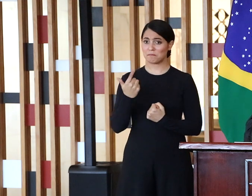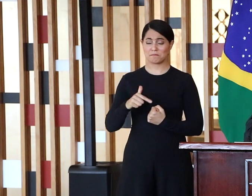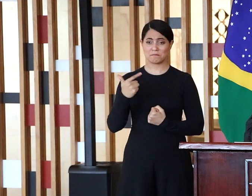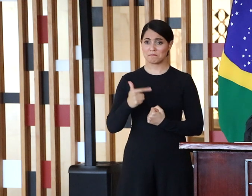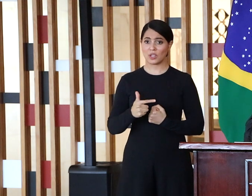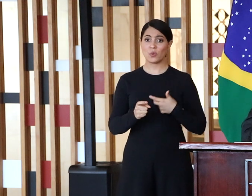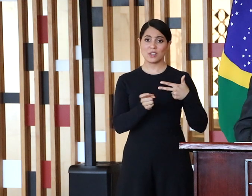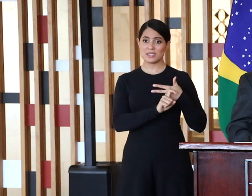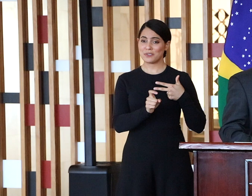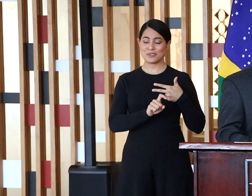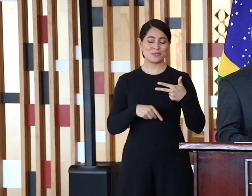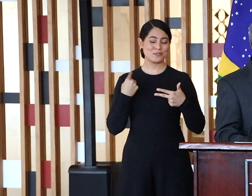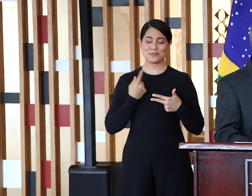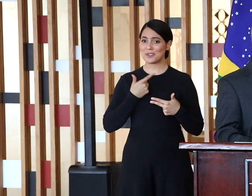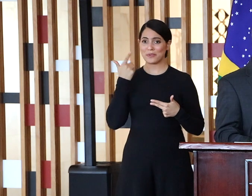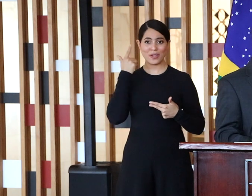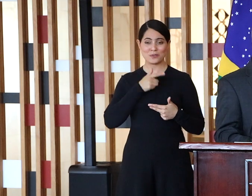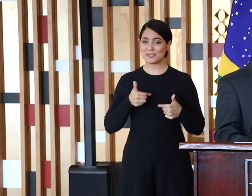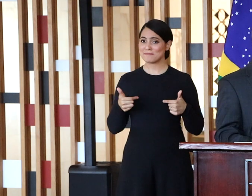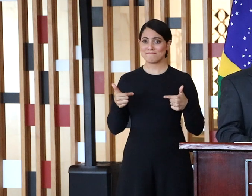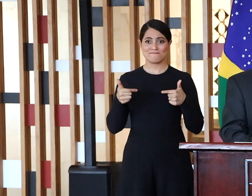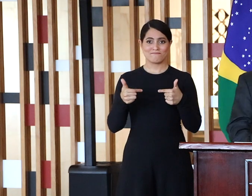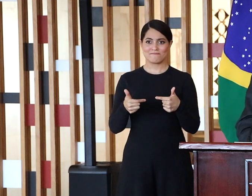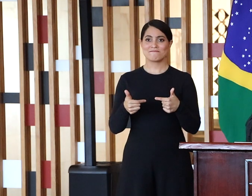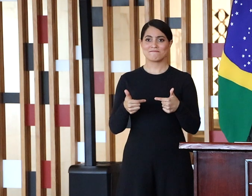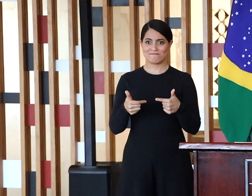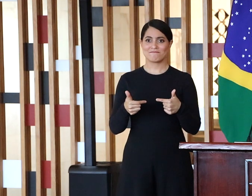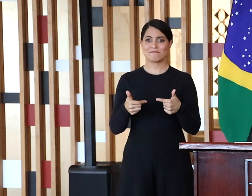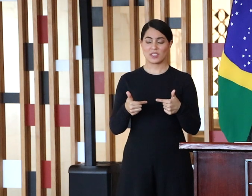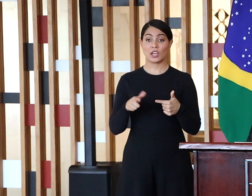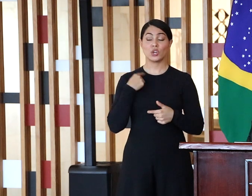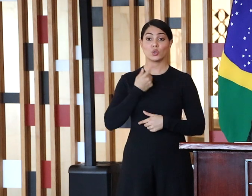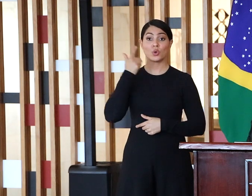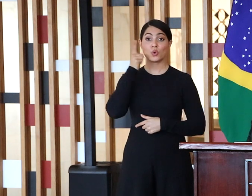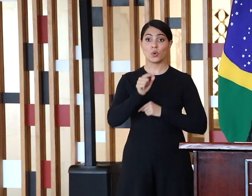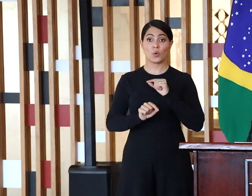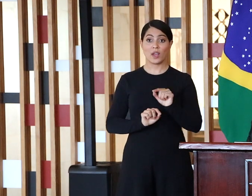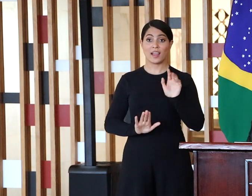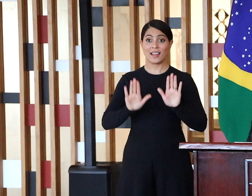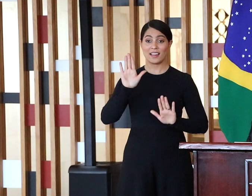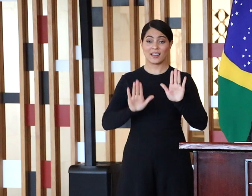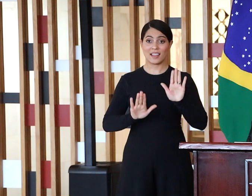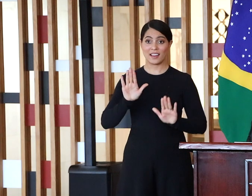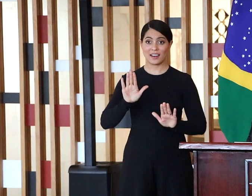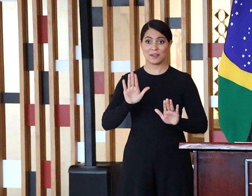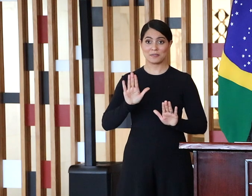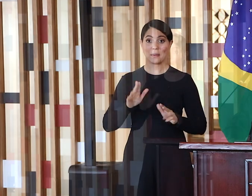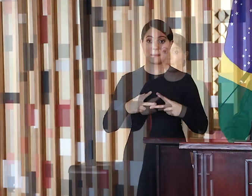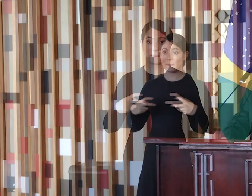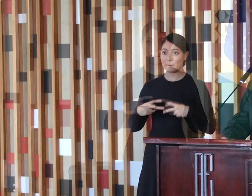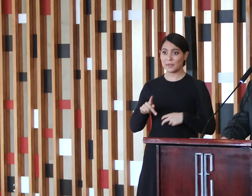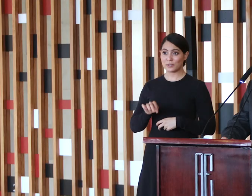Nacional, nós não teríamos realizado o maior leilão de petróleo e gás do